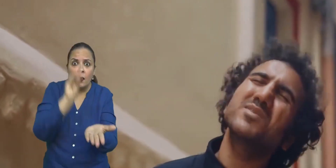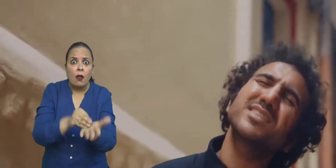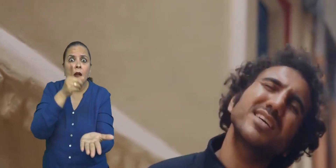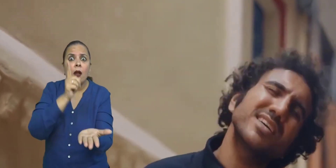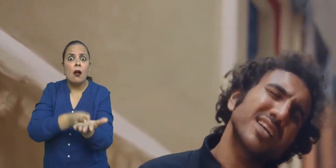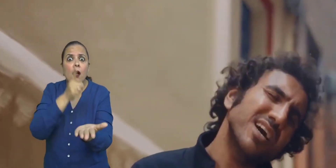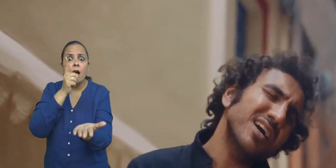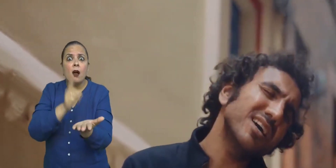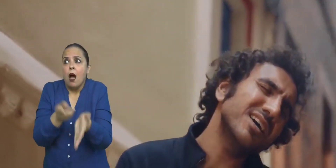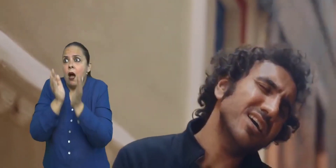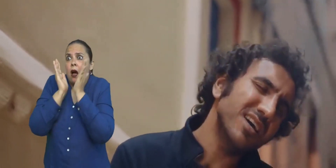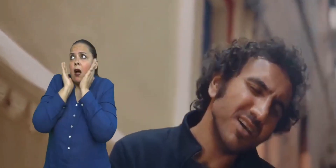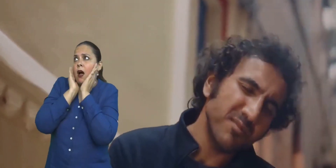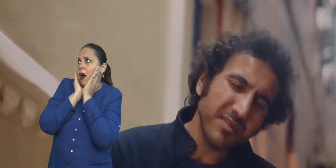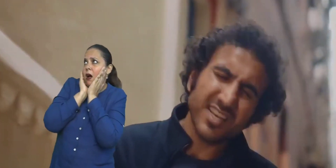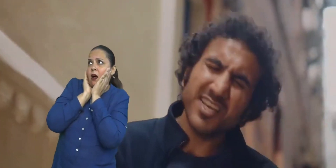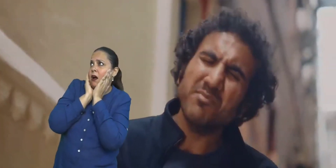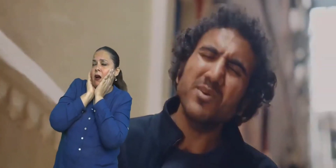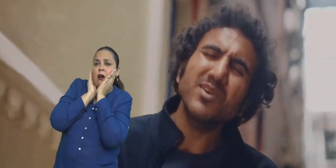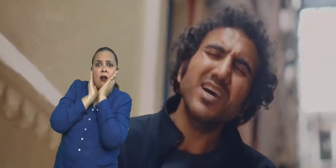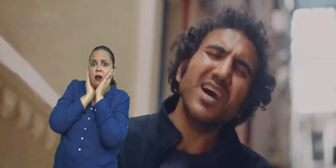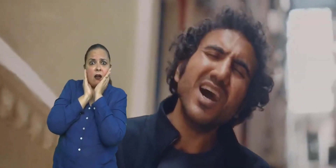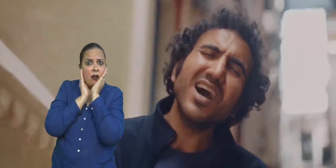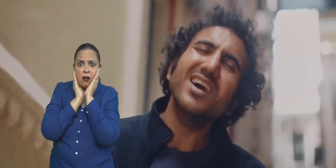भी तेरा है मैंने बोला